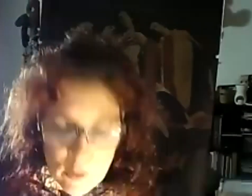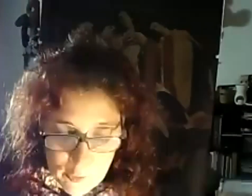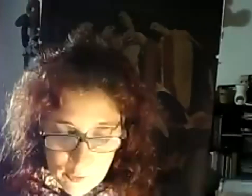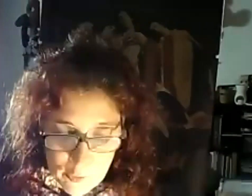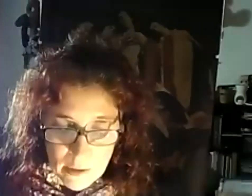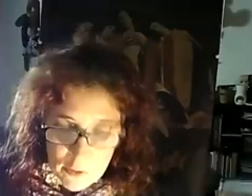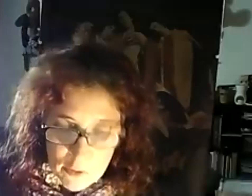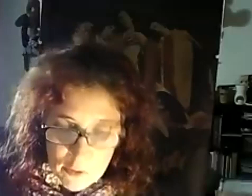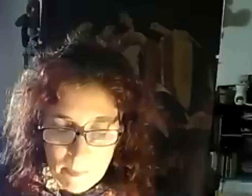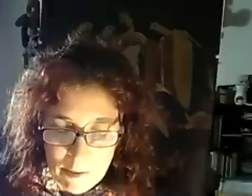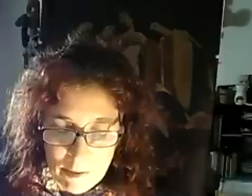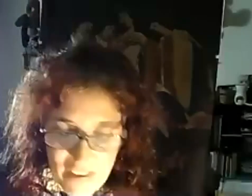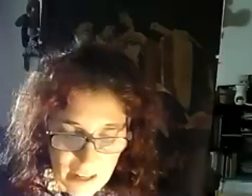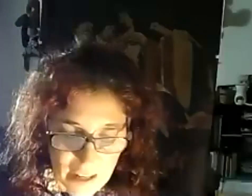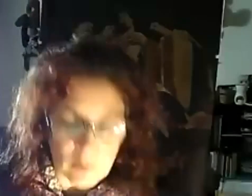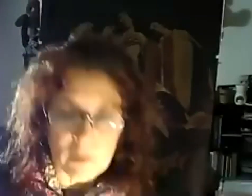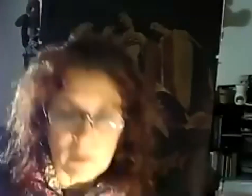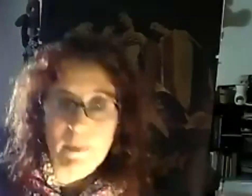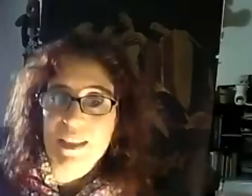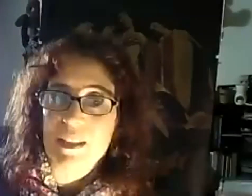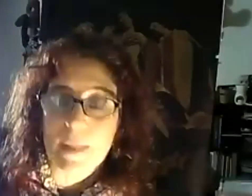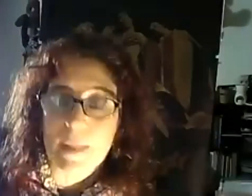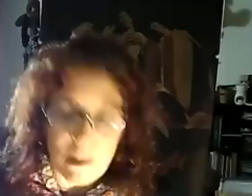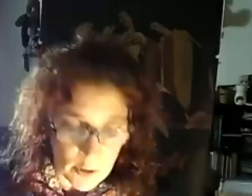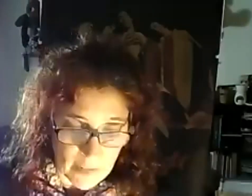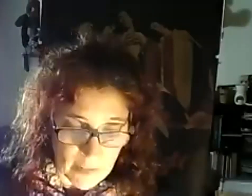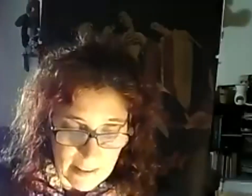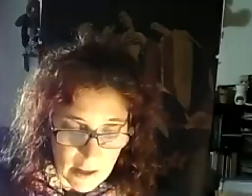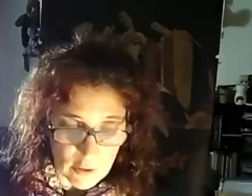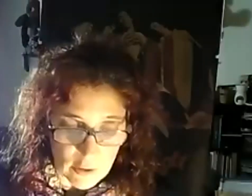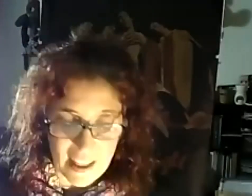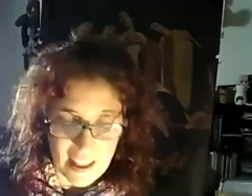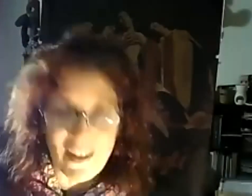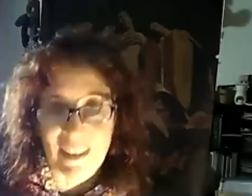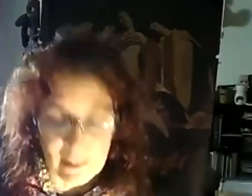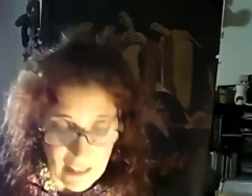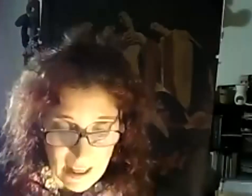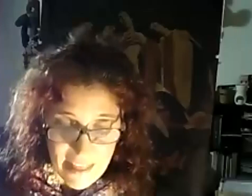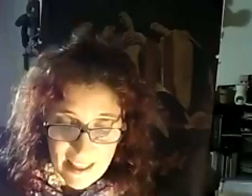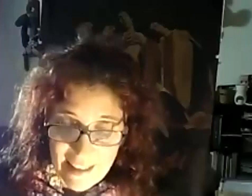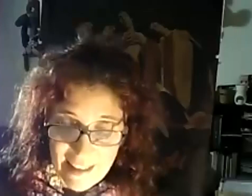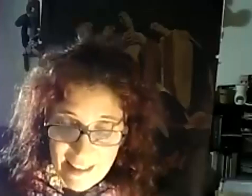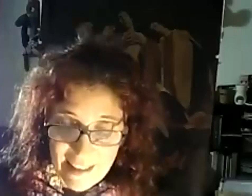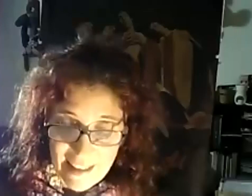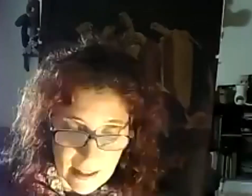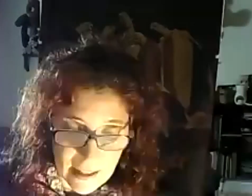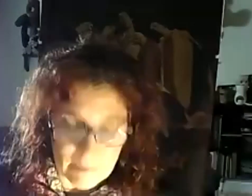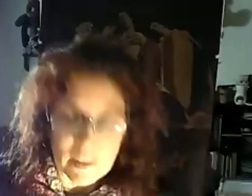constituye un espacio abierto participativo de reflexión de debate de enseñanza y de aprendizaje